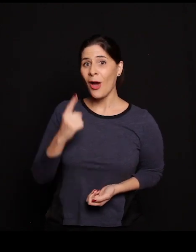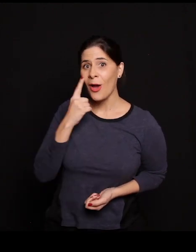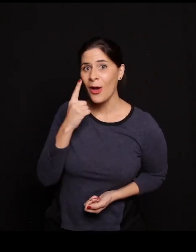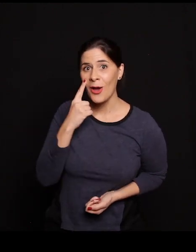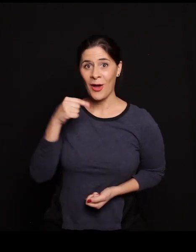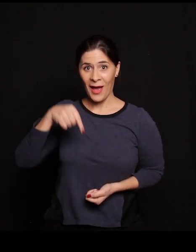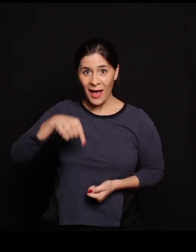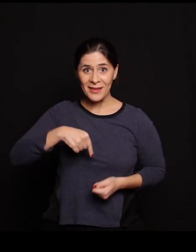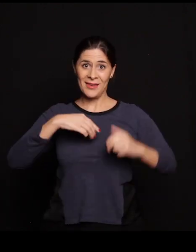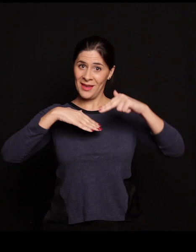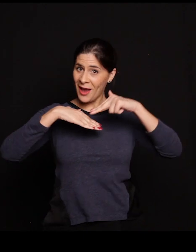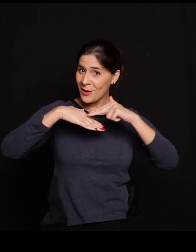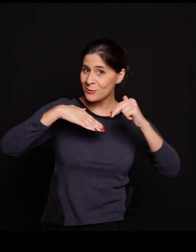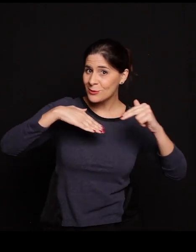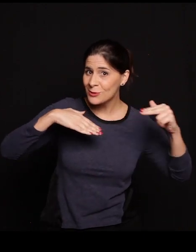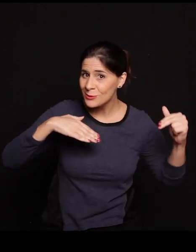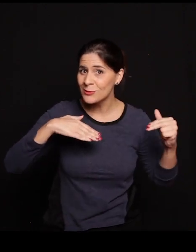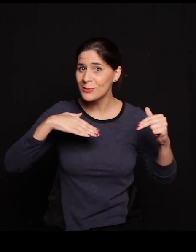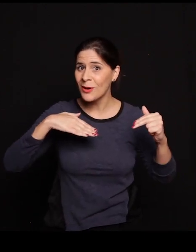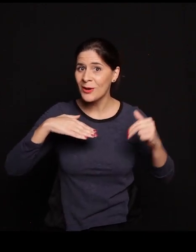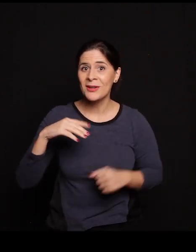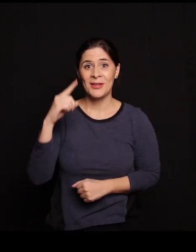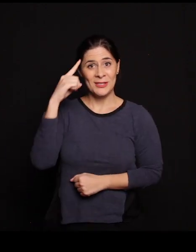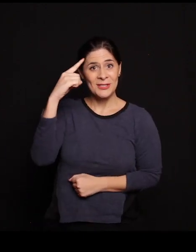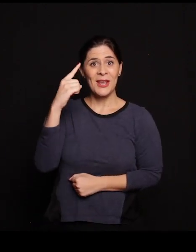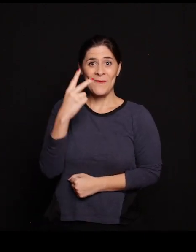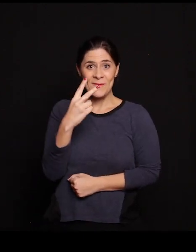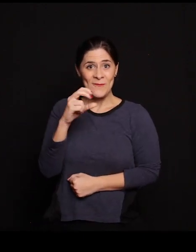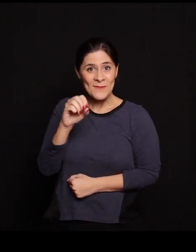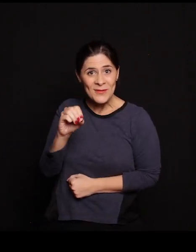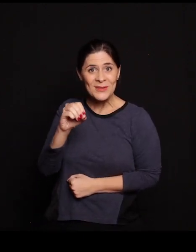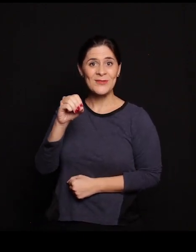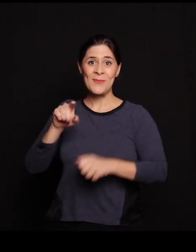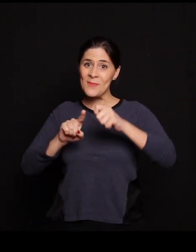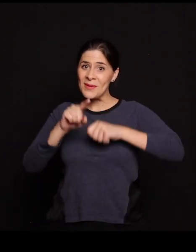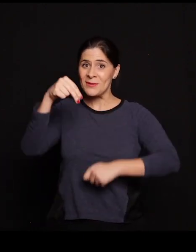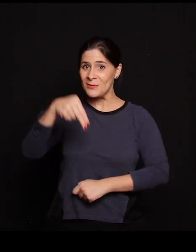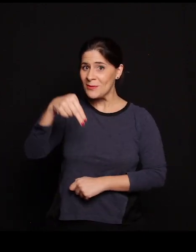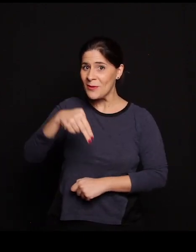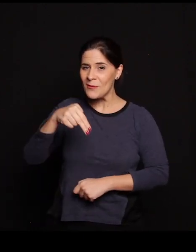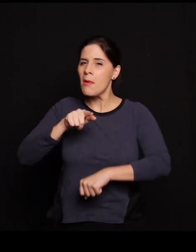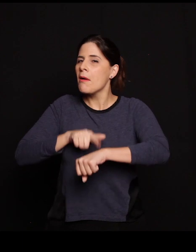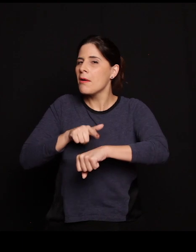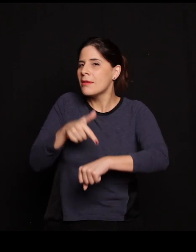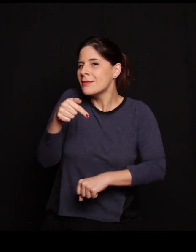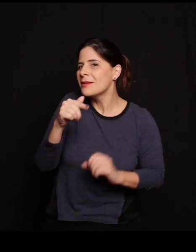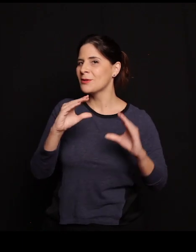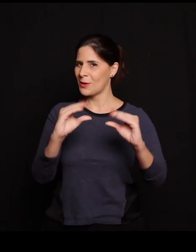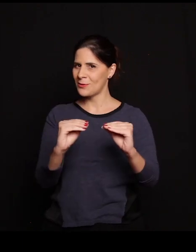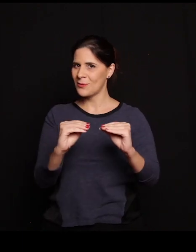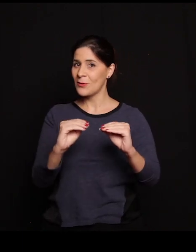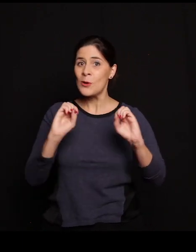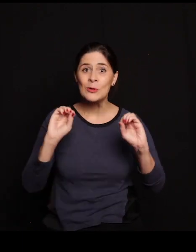Pessoal, estaremos aqui no Auditório Ibirapuera, no dia 20 de novembro, às 19